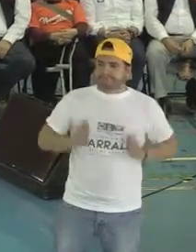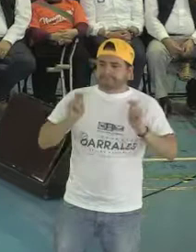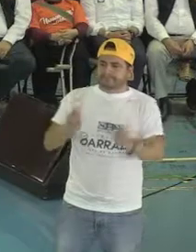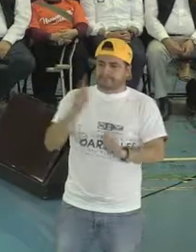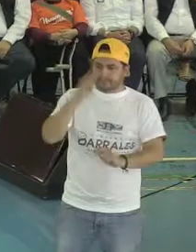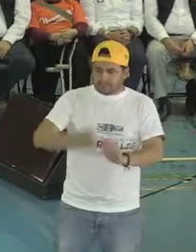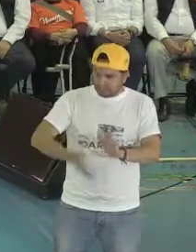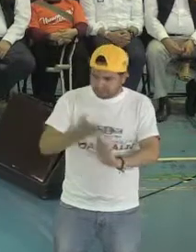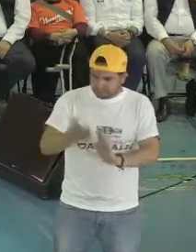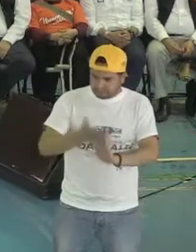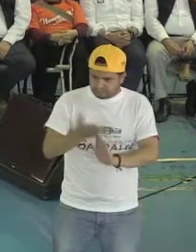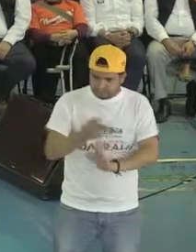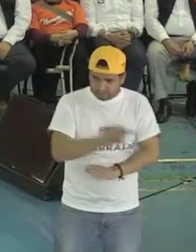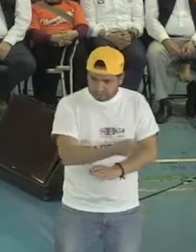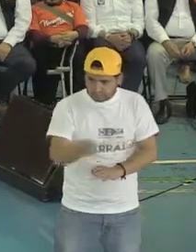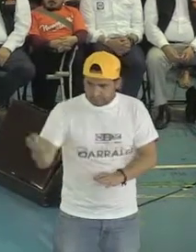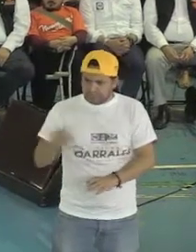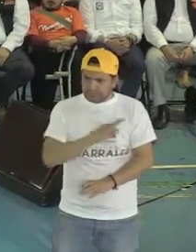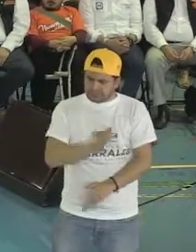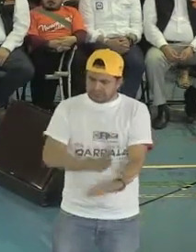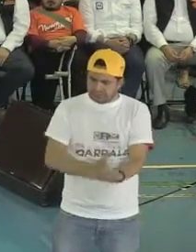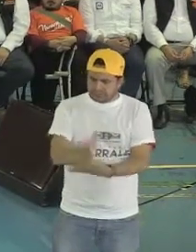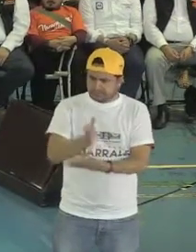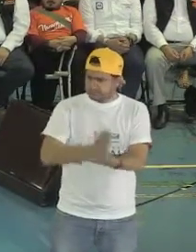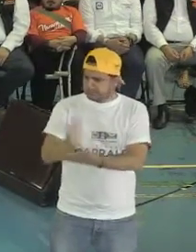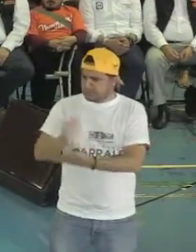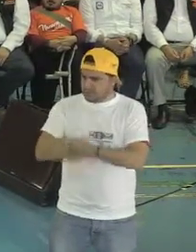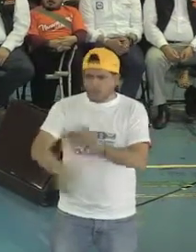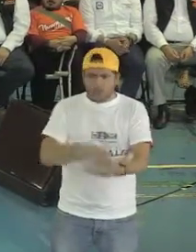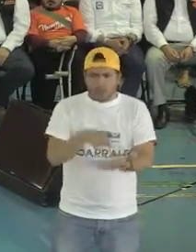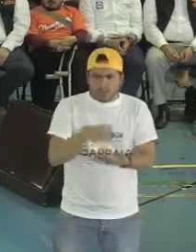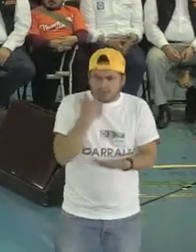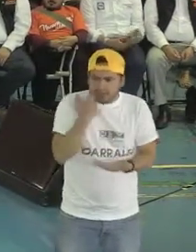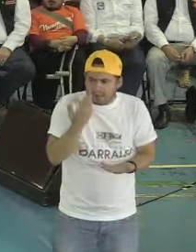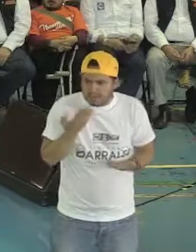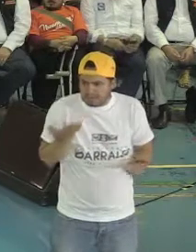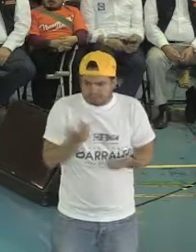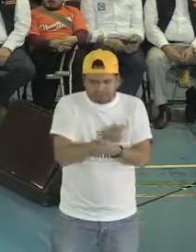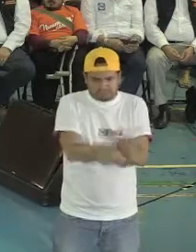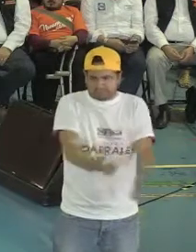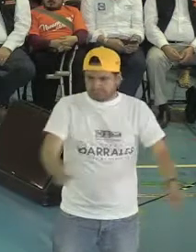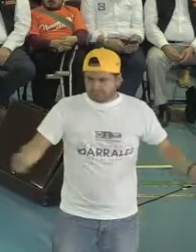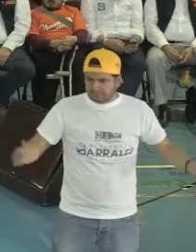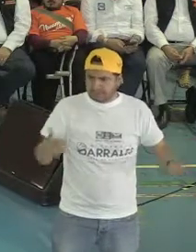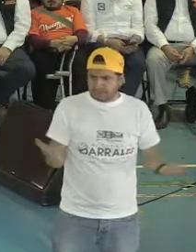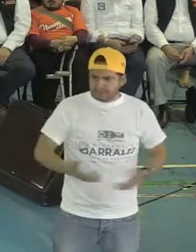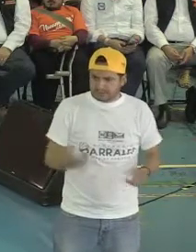ustedes puedan tener acceso a cualquier lugar en esta ciudad. Tenemos que hacer dos cosas